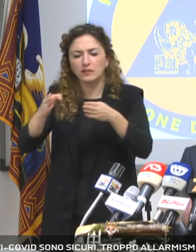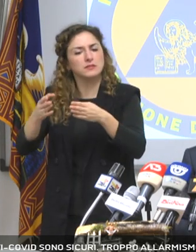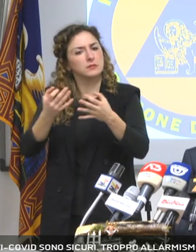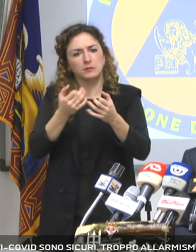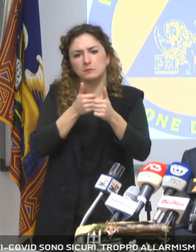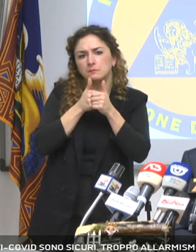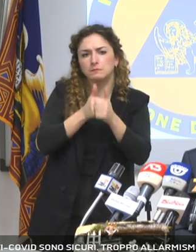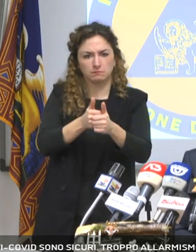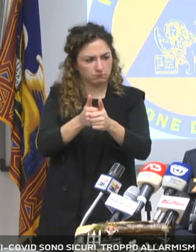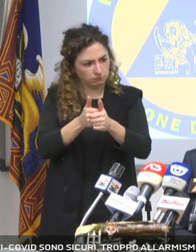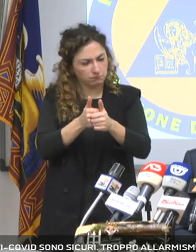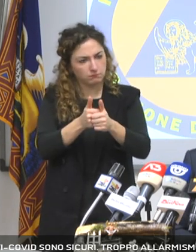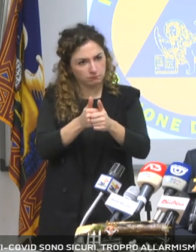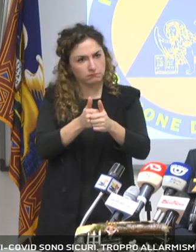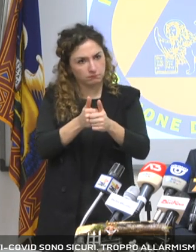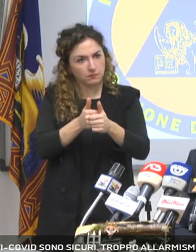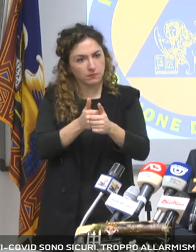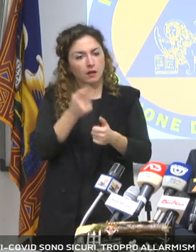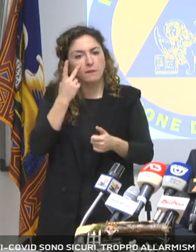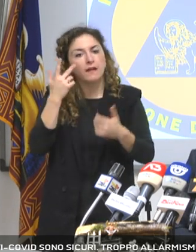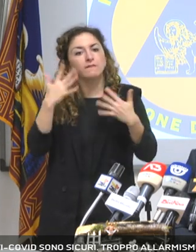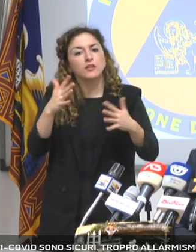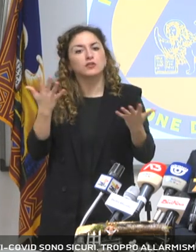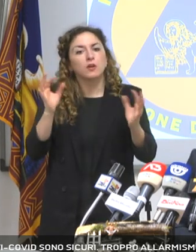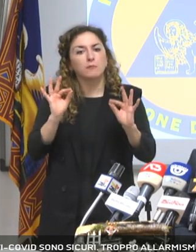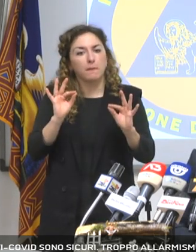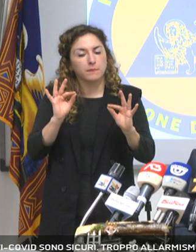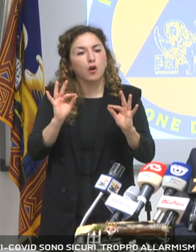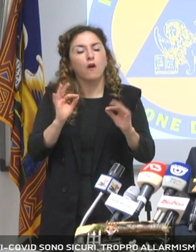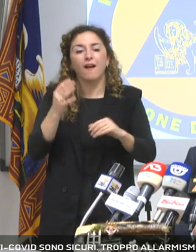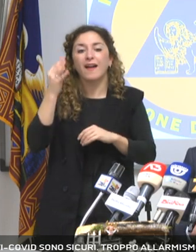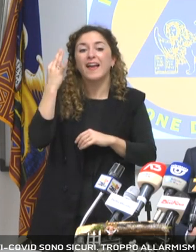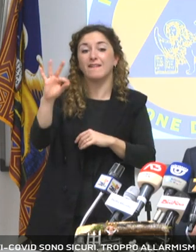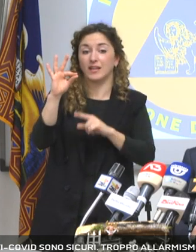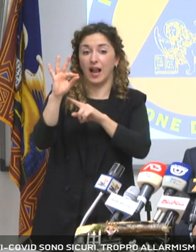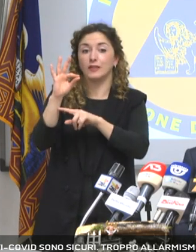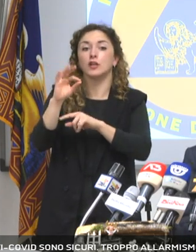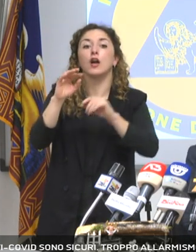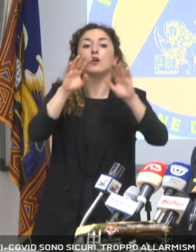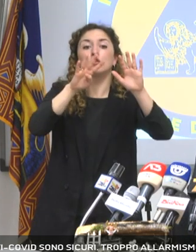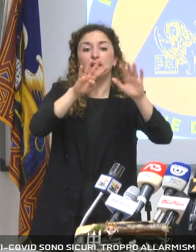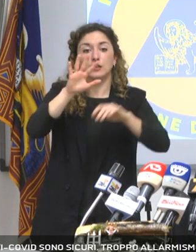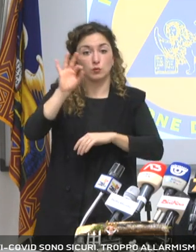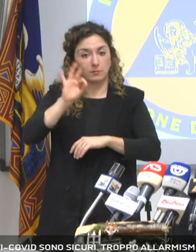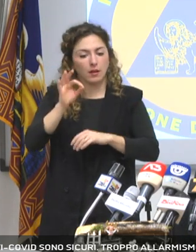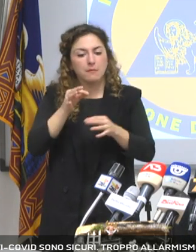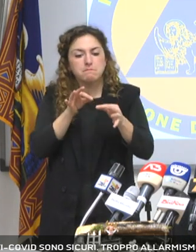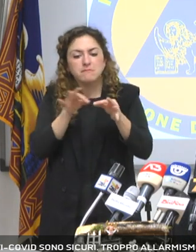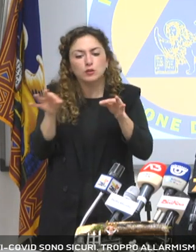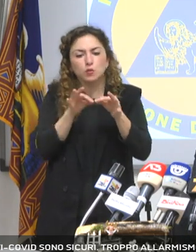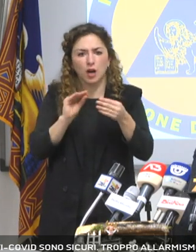aprendo le buste poi si è visto che la protezione, l'efficacia era del 95%, misurata come?